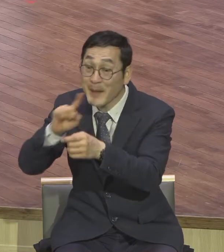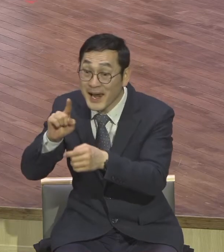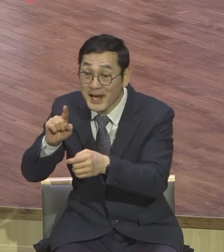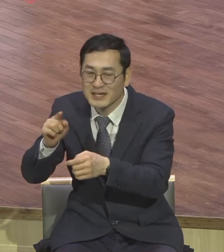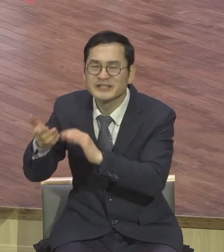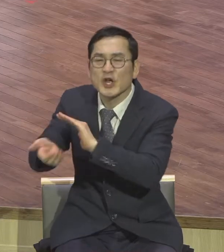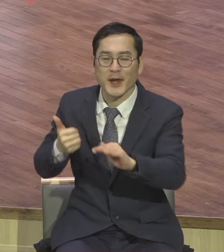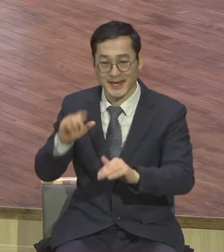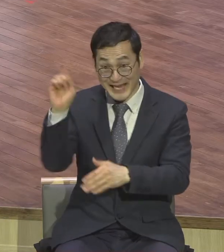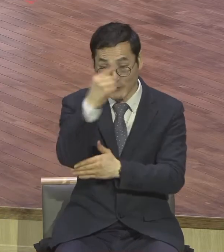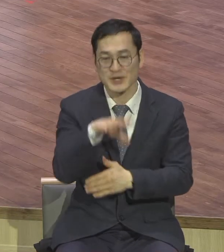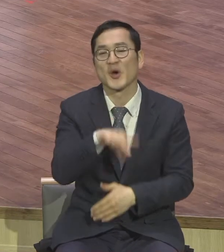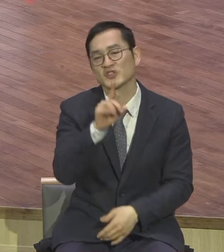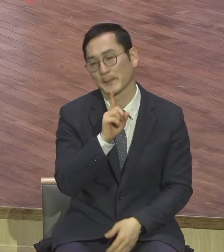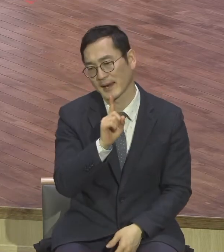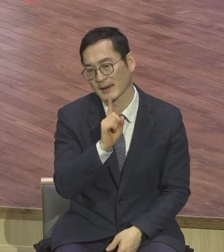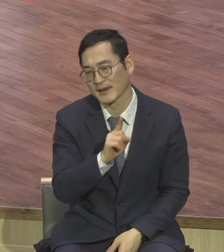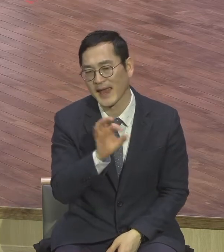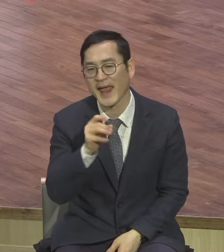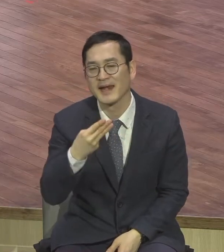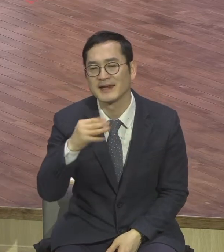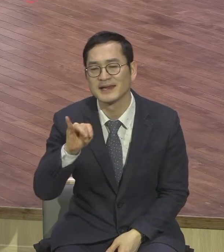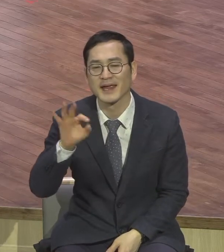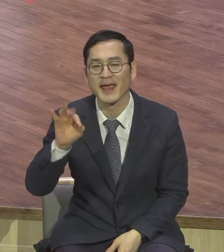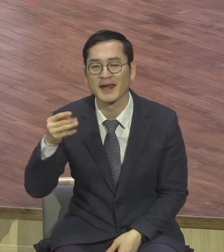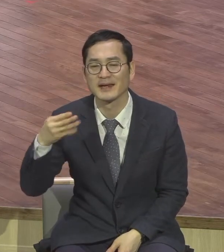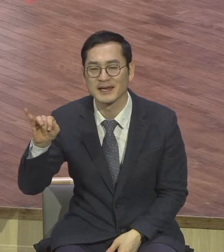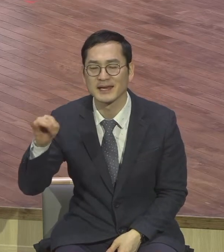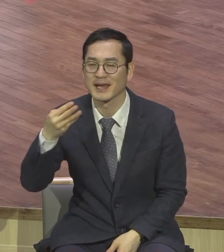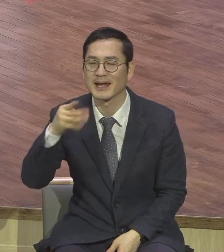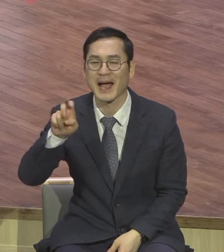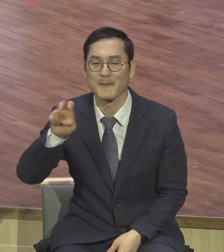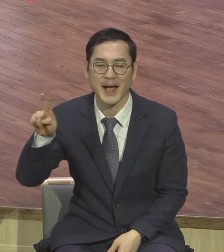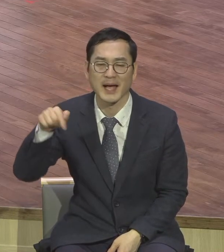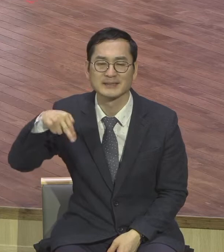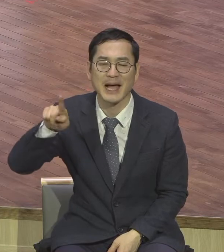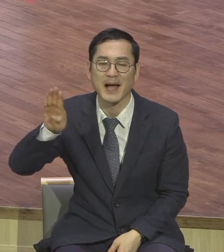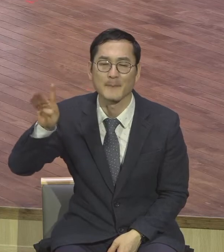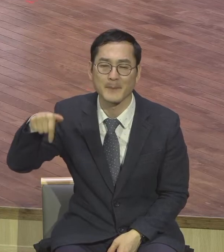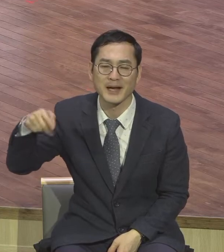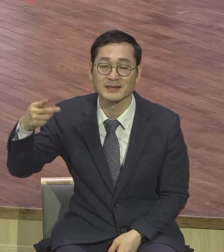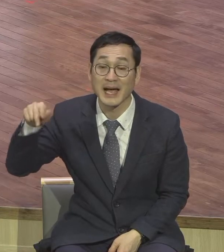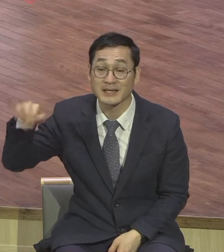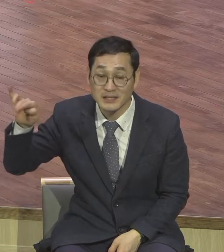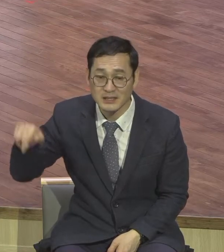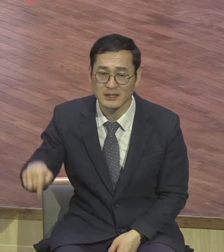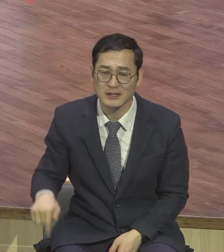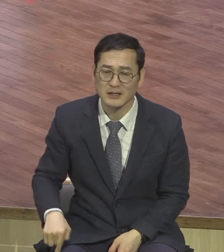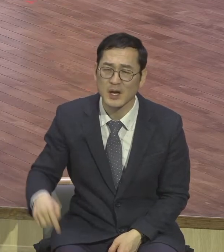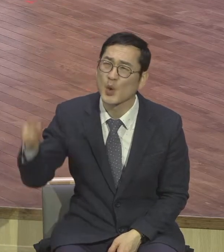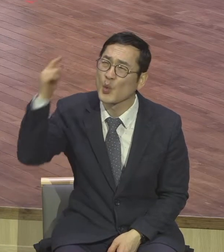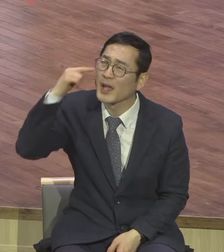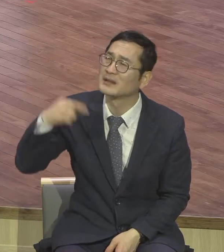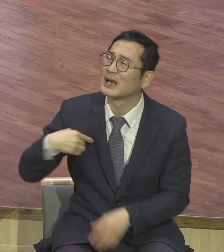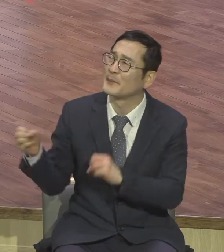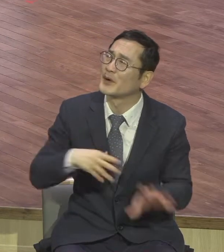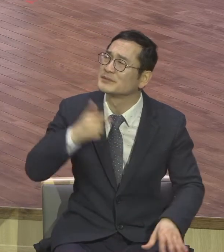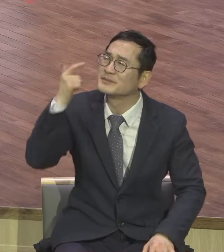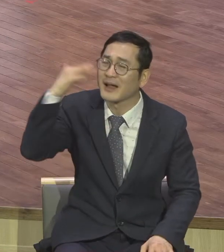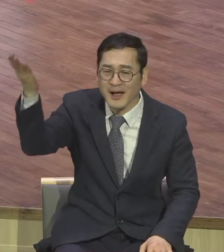고백이에요 그 정도로 고통을 이 사올 통에 받았습니다 거리매도 불구하고